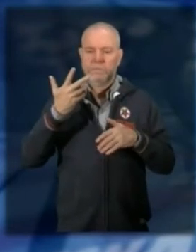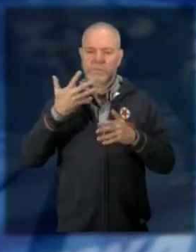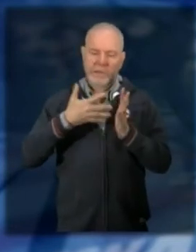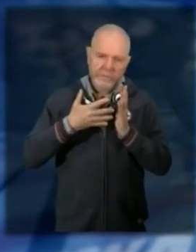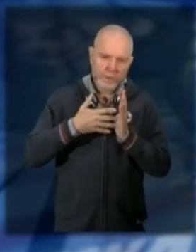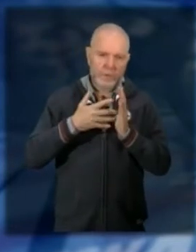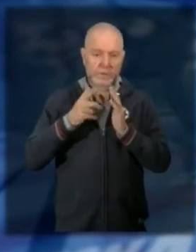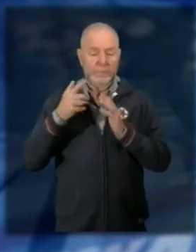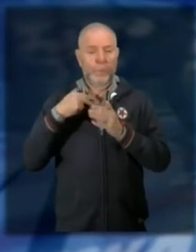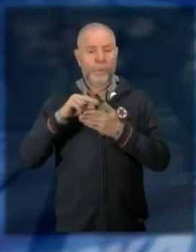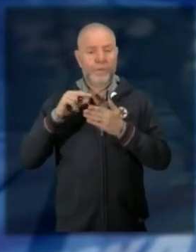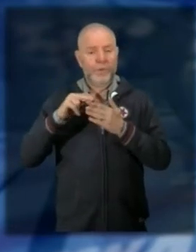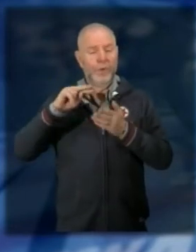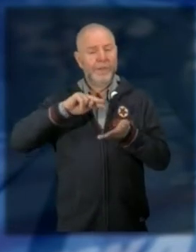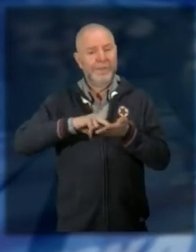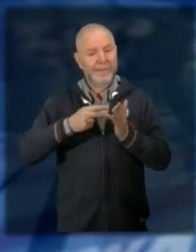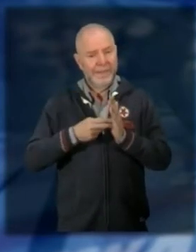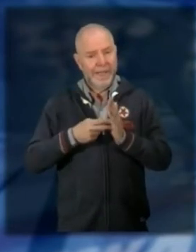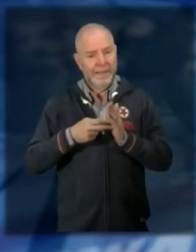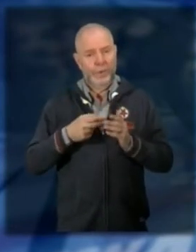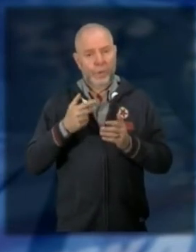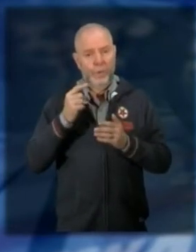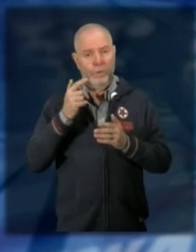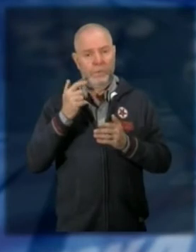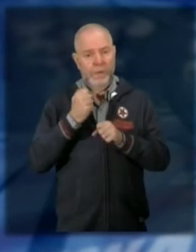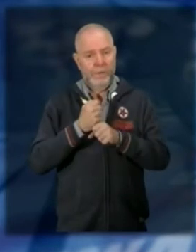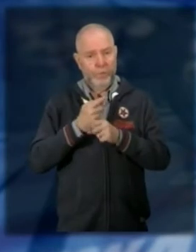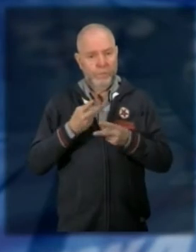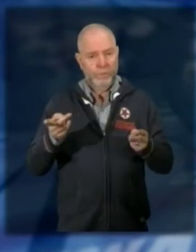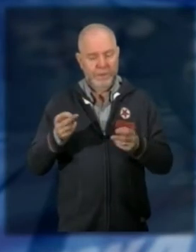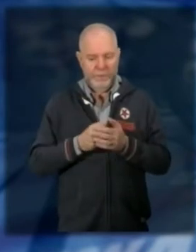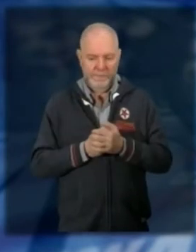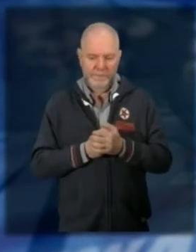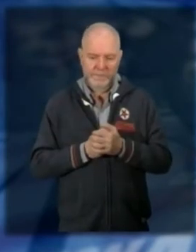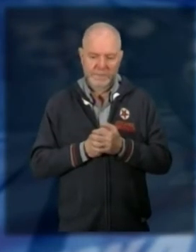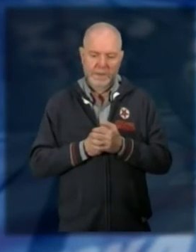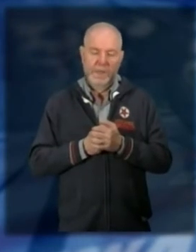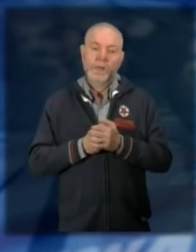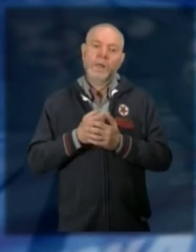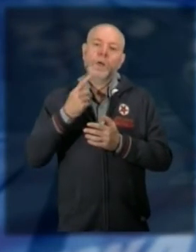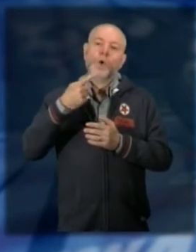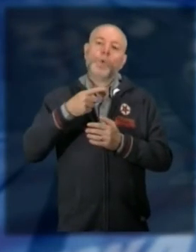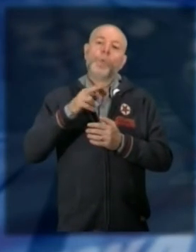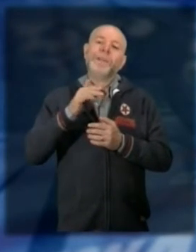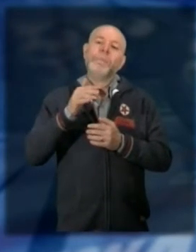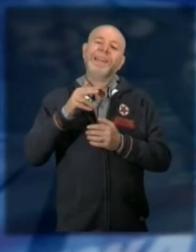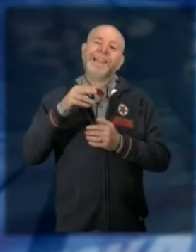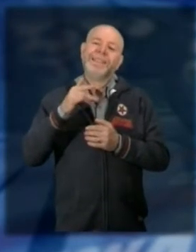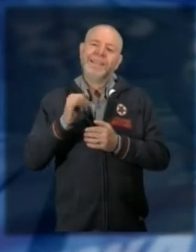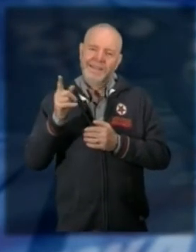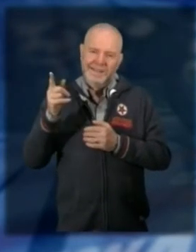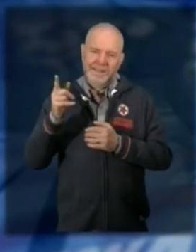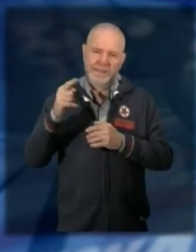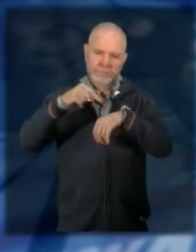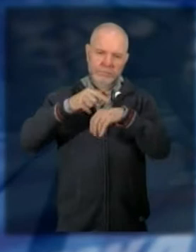oltre che da ufficio tecnico ed assessorato ai lavori pubblici pensiamo spiega proprio Guido Guglielminetti ad un opuscolo Ode Priam che possa